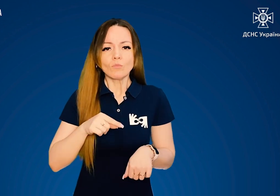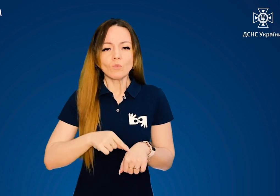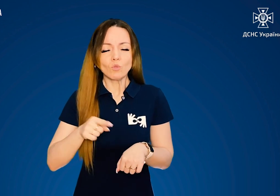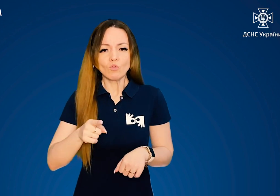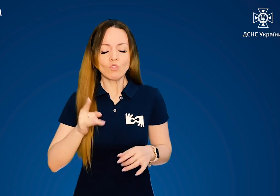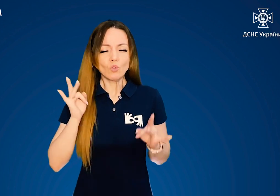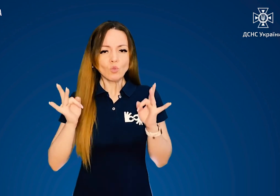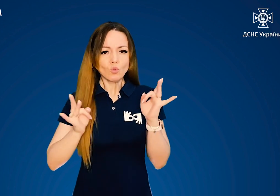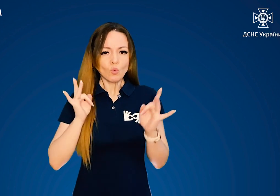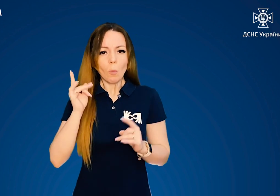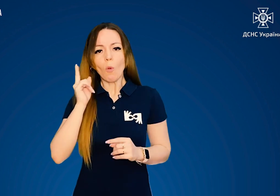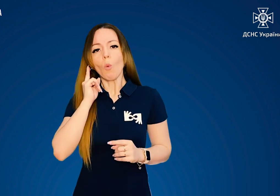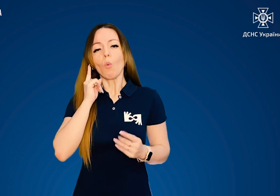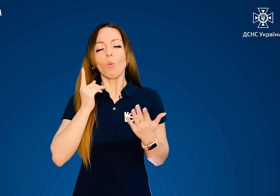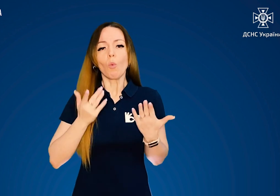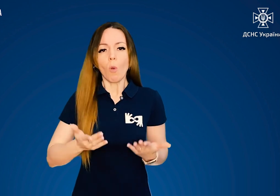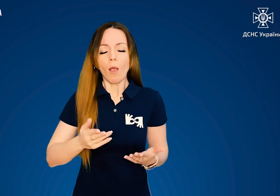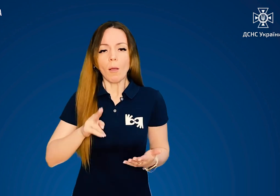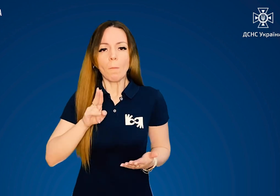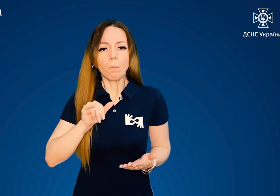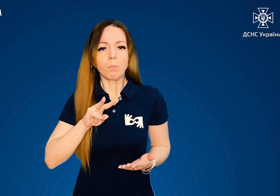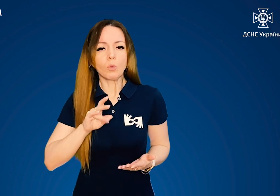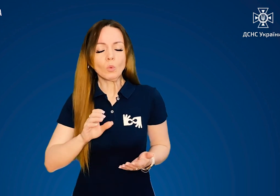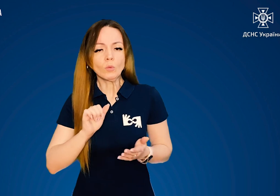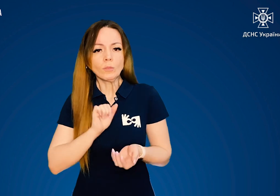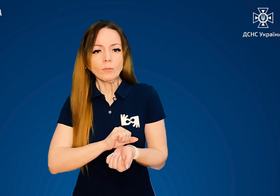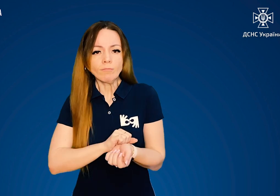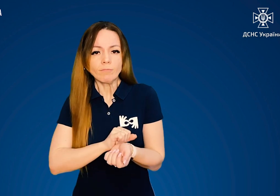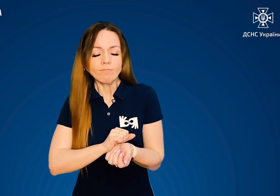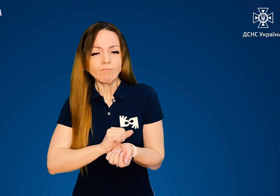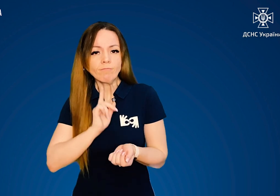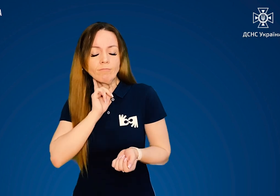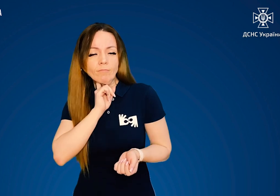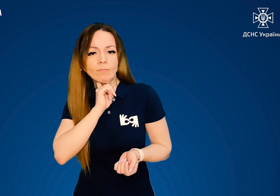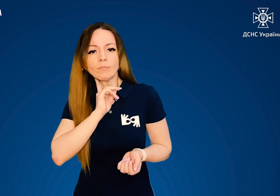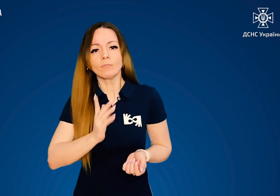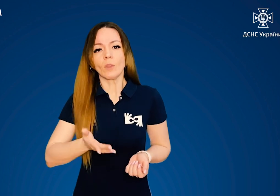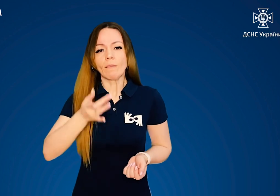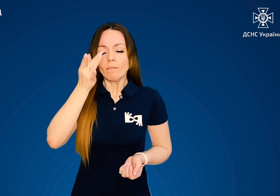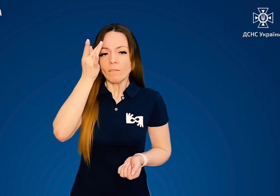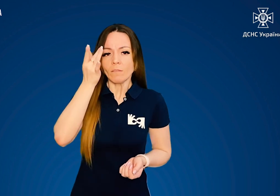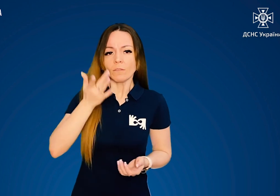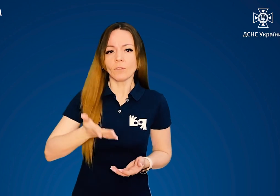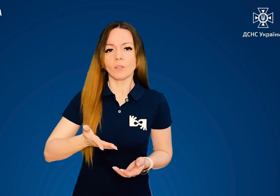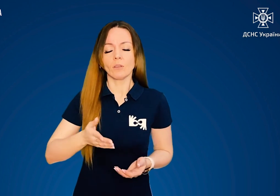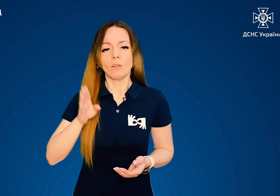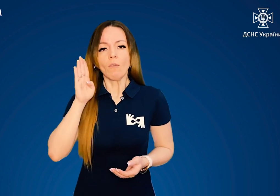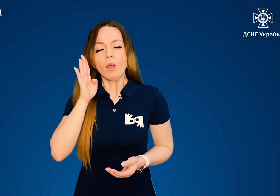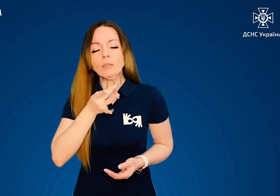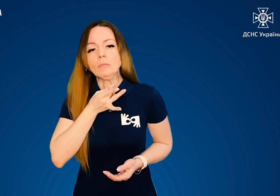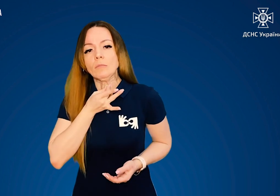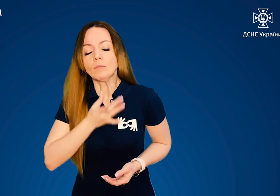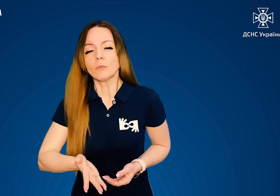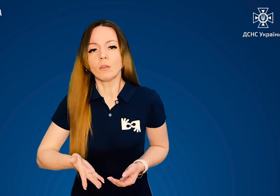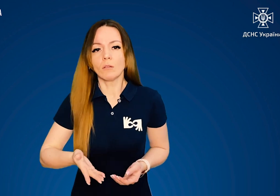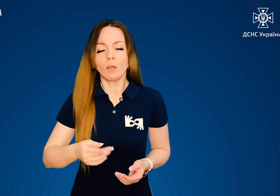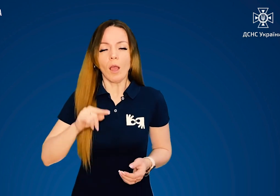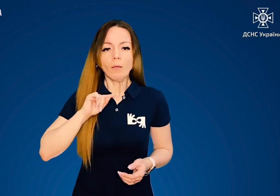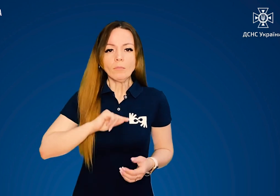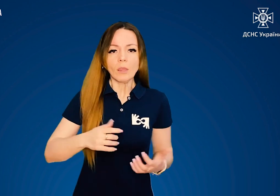відчувається шум у вухах, пульсація великих артерій, головний біль, спрага, загальна тривога,